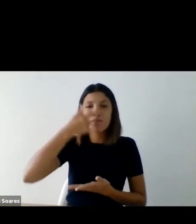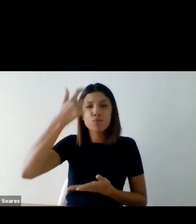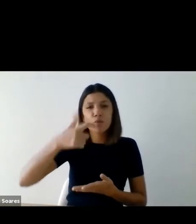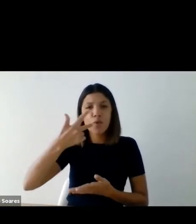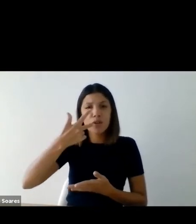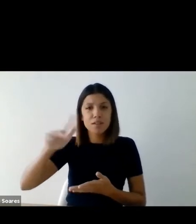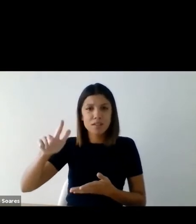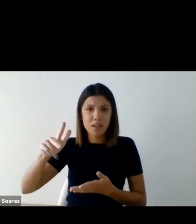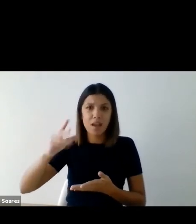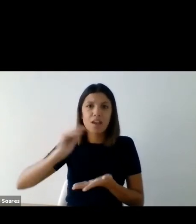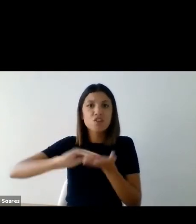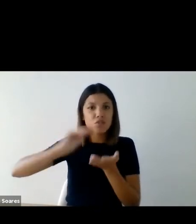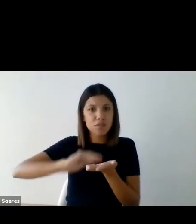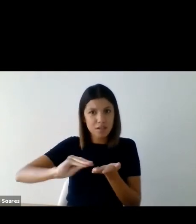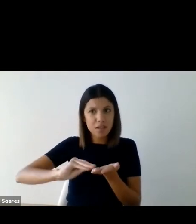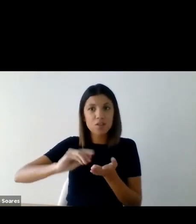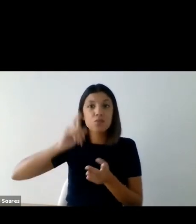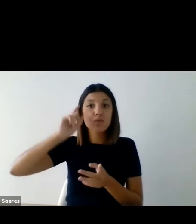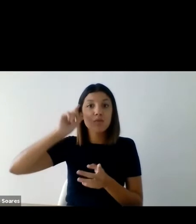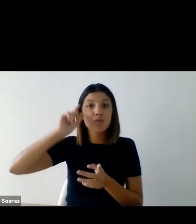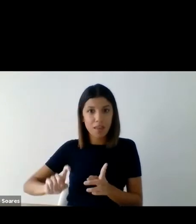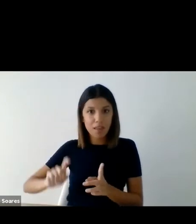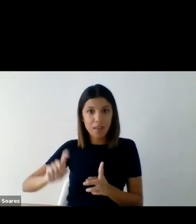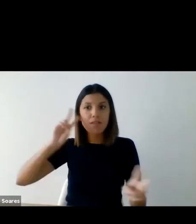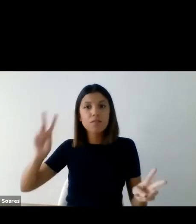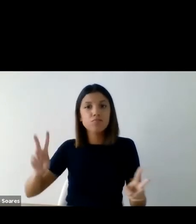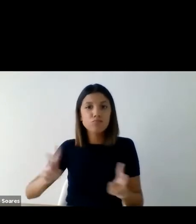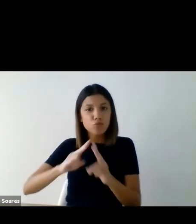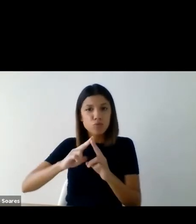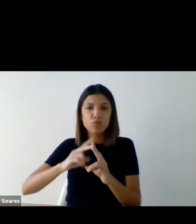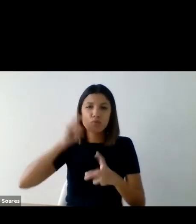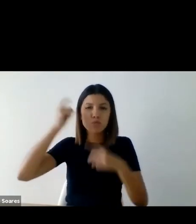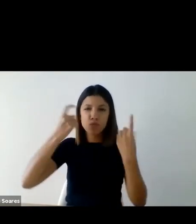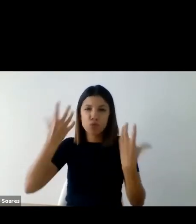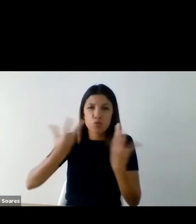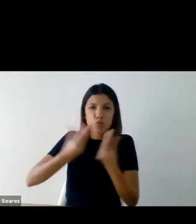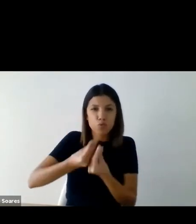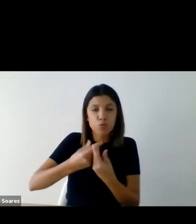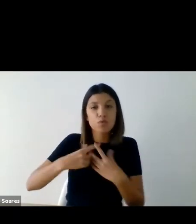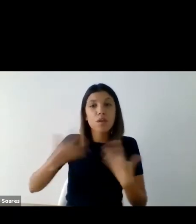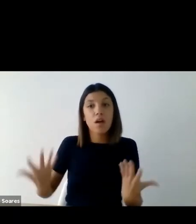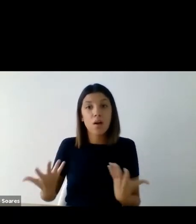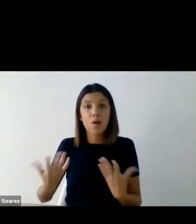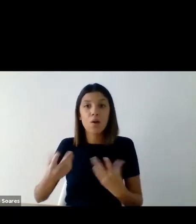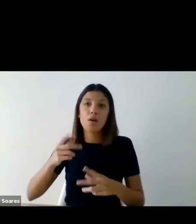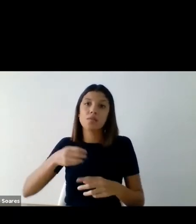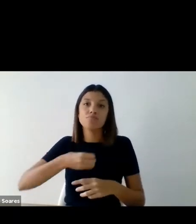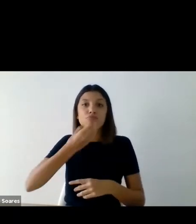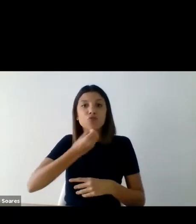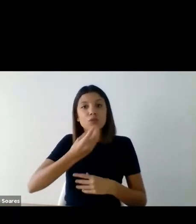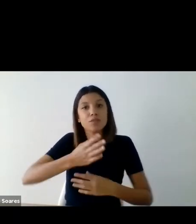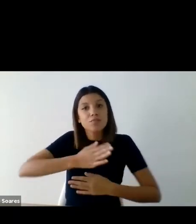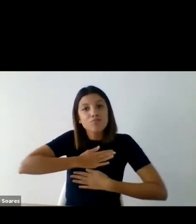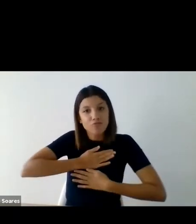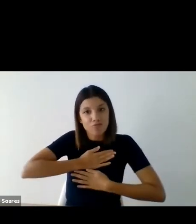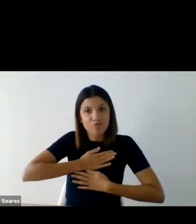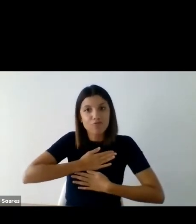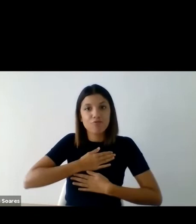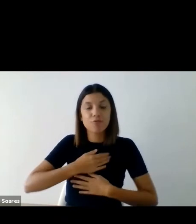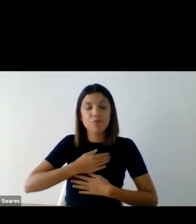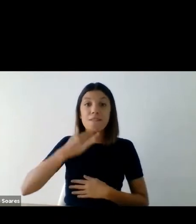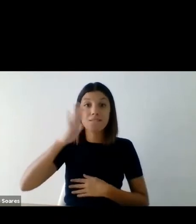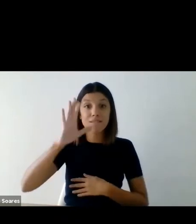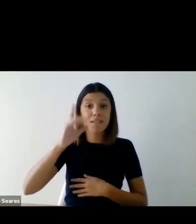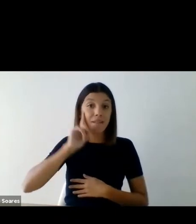inscritos neste dia de encontro e reflexão conjunta. Passo então a fazer uma autodescrição sucinta. Sou uma